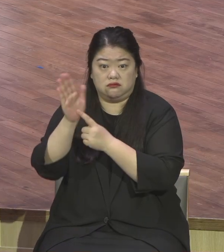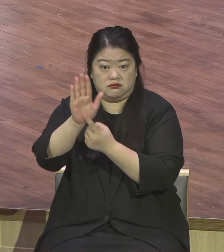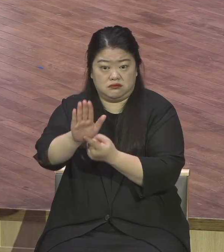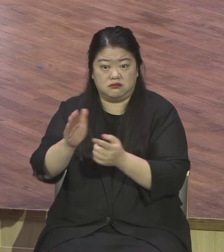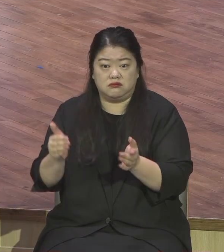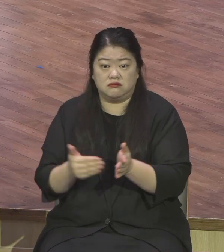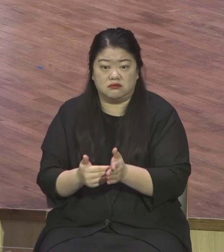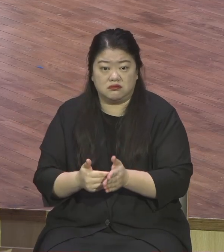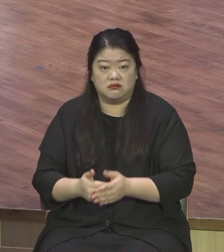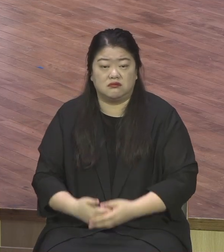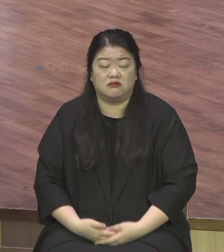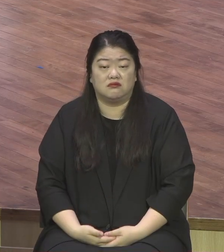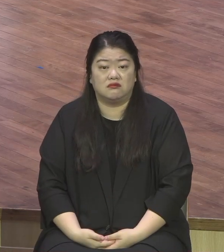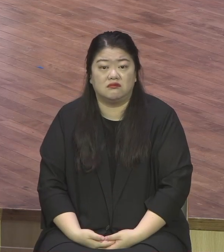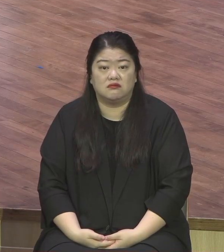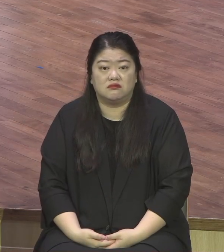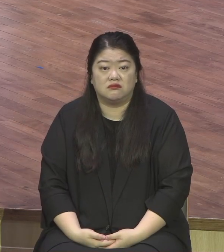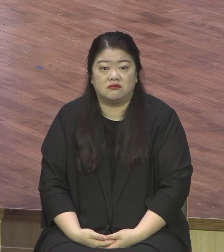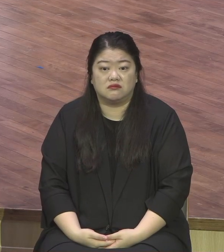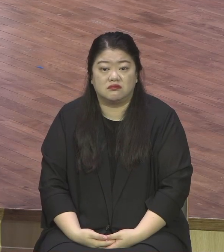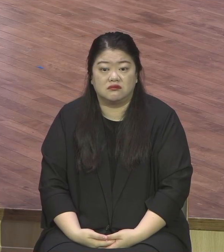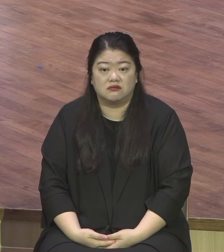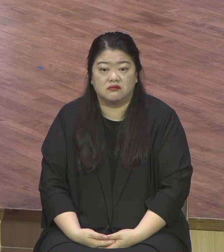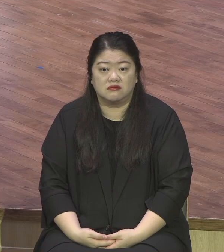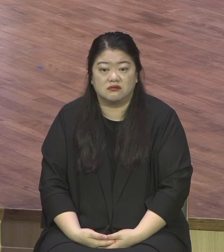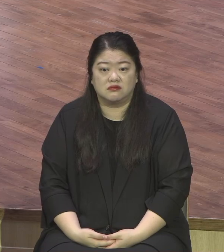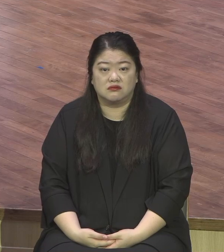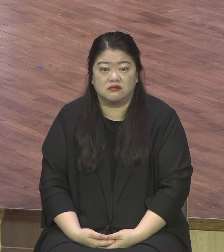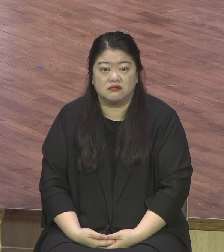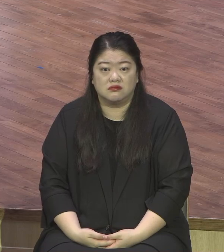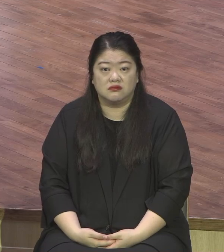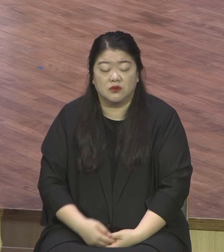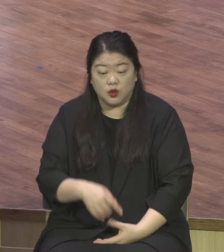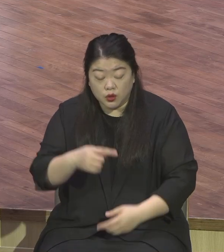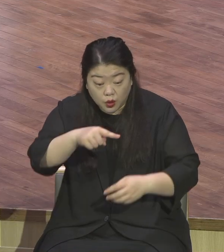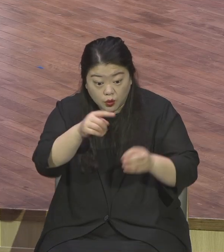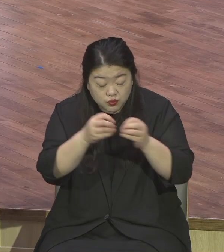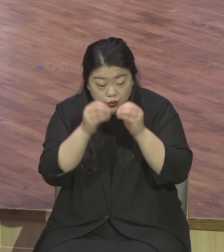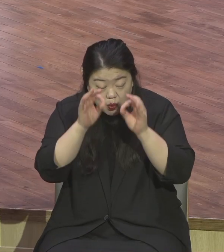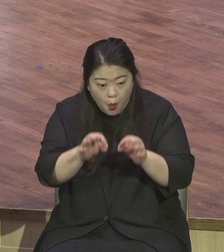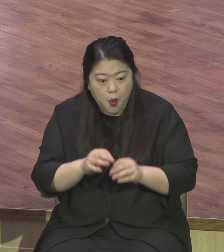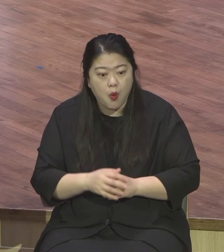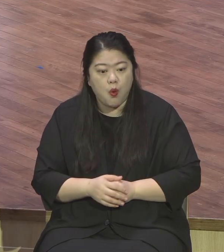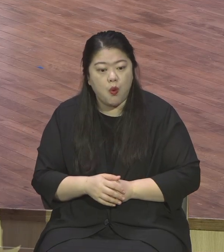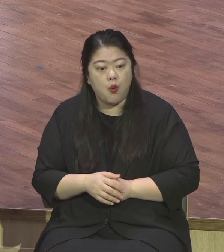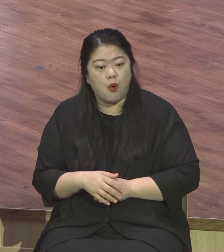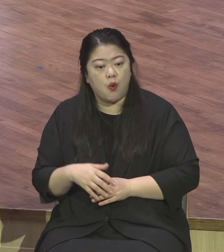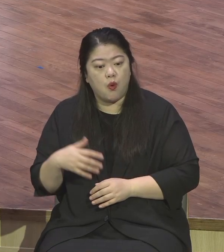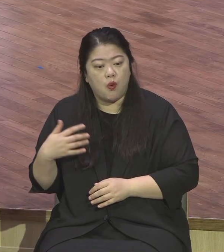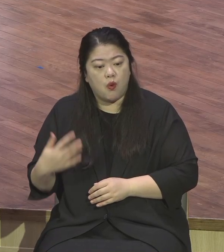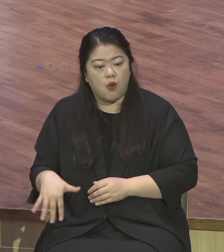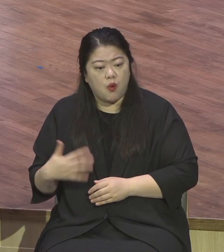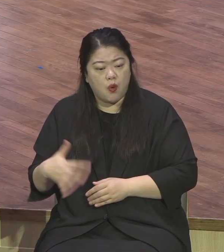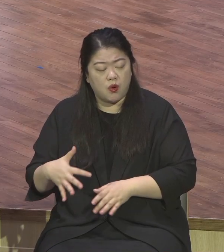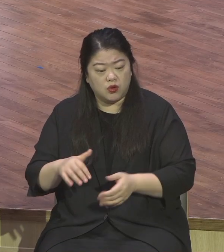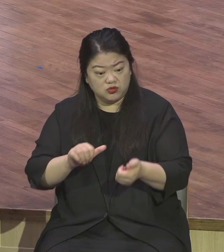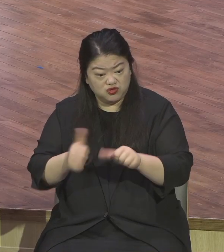구구절절이 이보다 더 강한 의지를 보여주는 표현이 없을 정도로